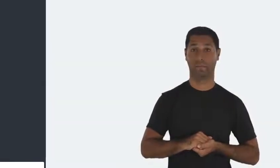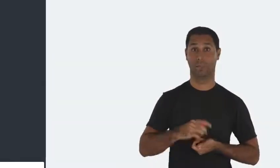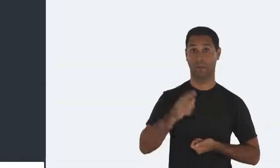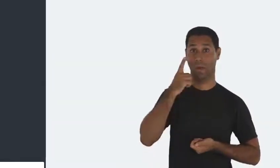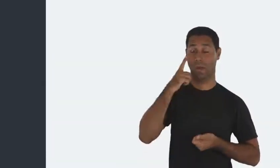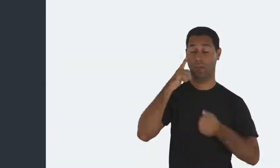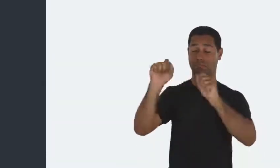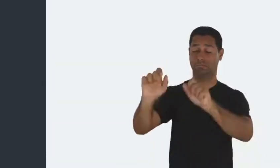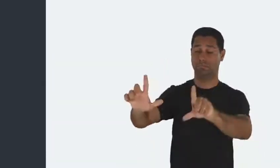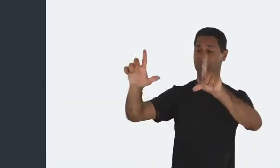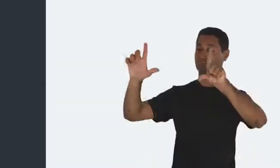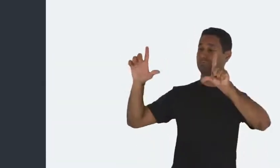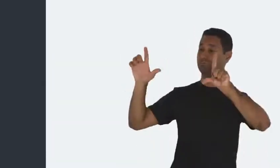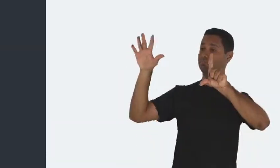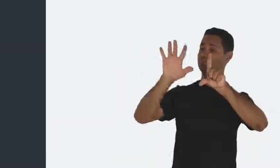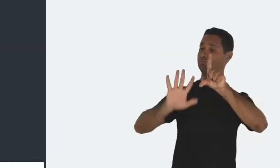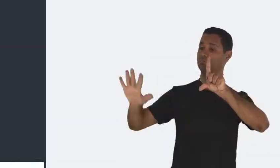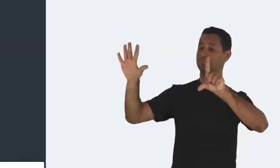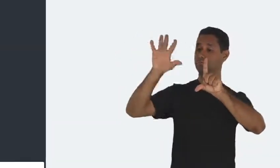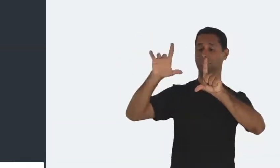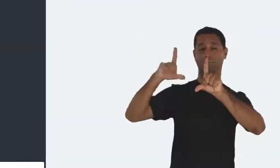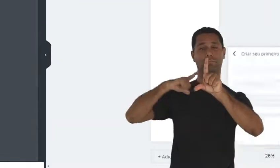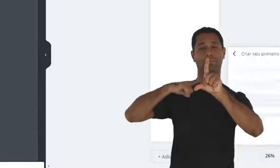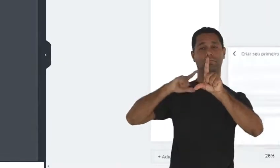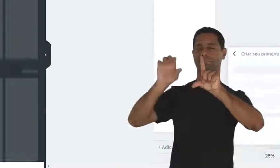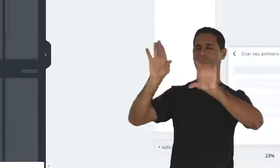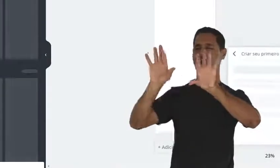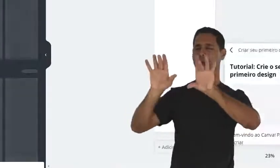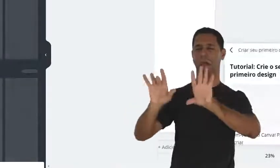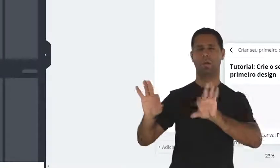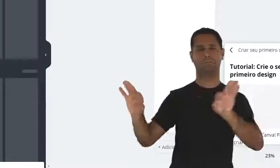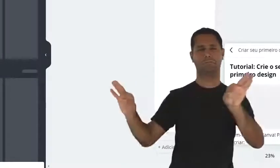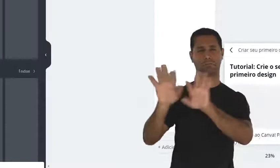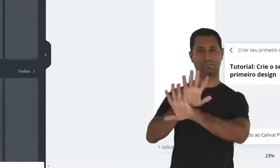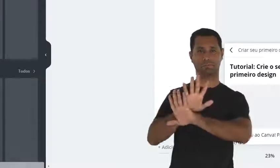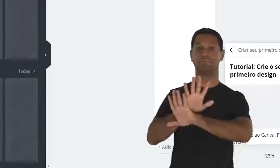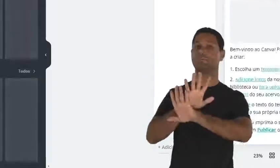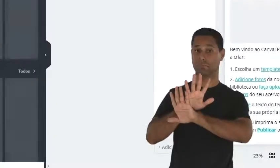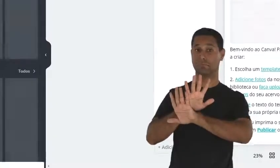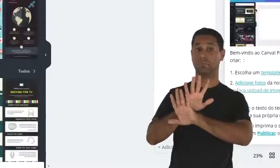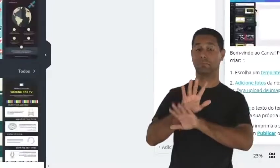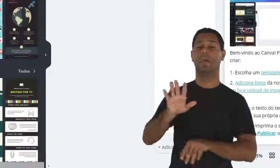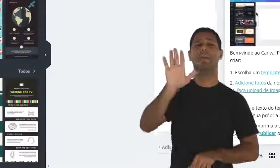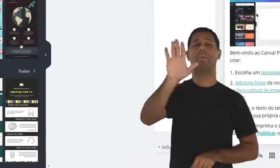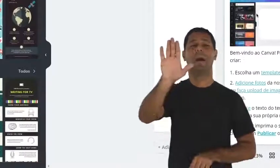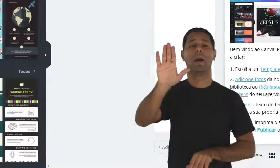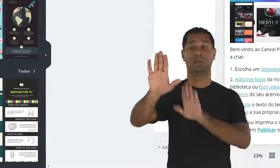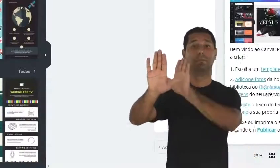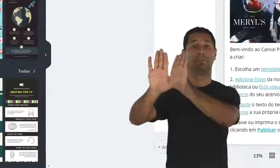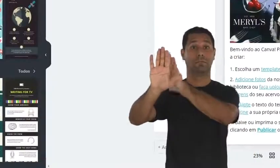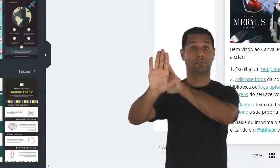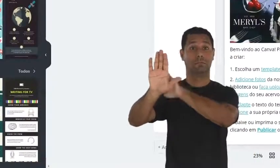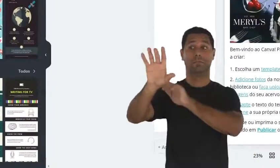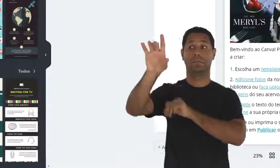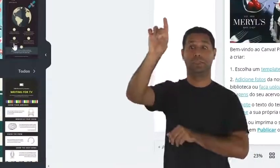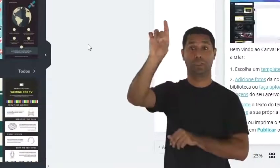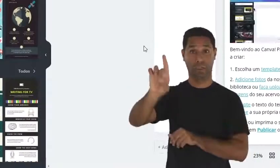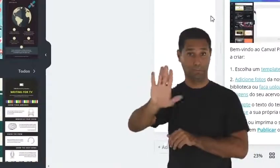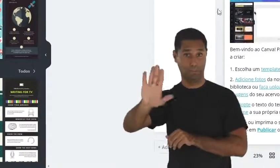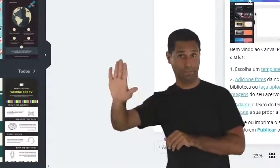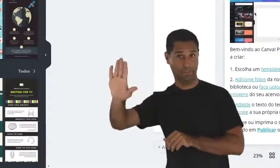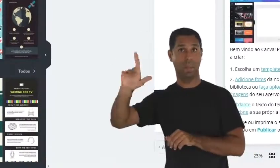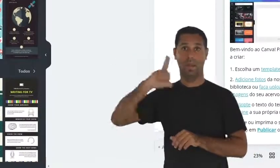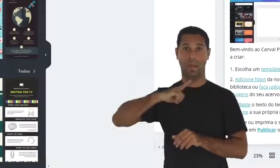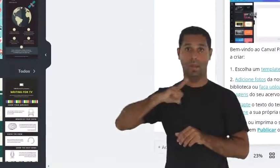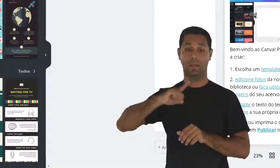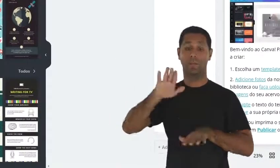Então essa é a tela de edição do Canva. Do lado direito, a gente tem um tutorial onde